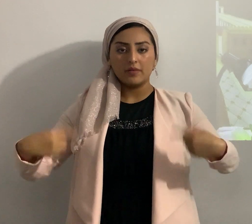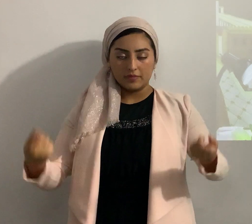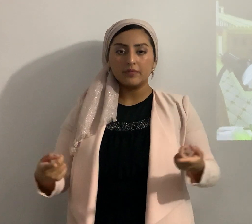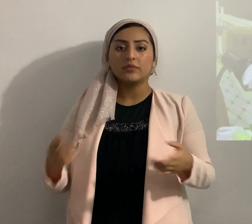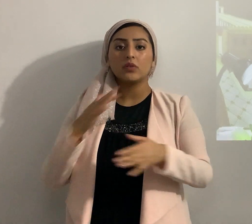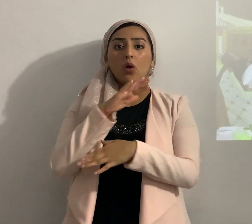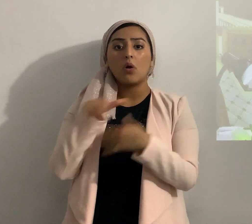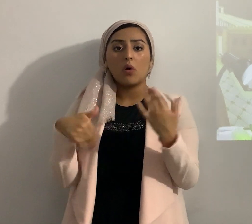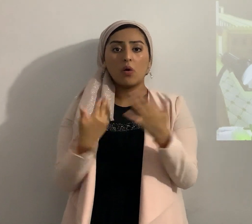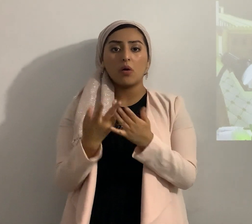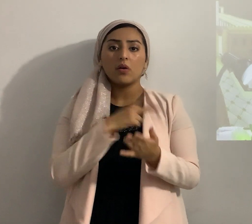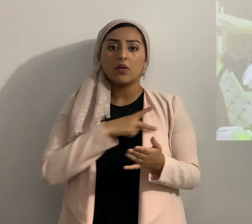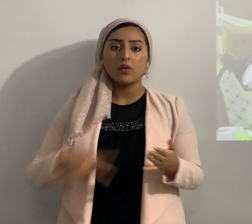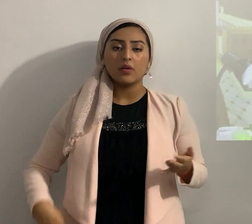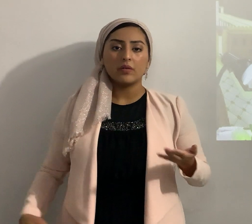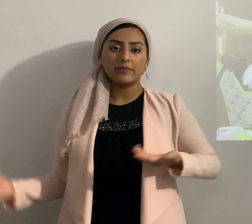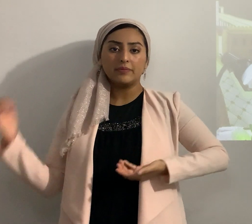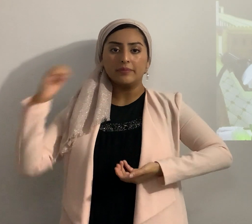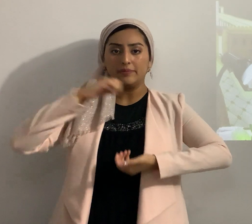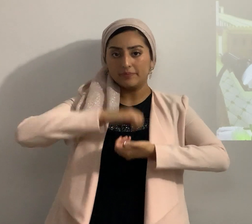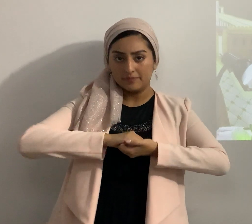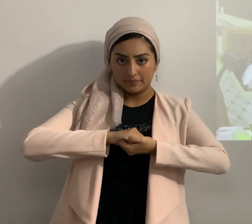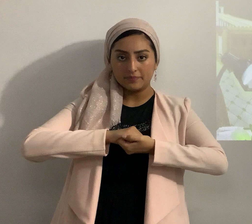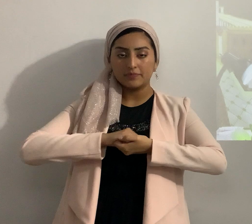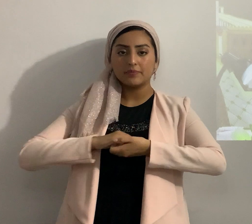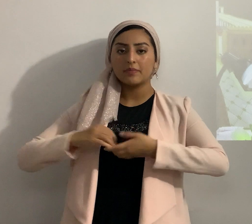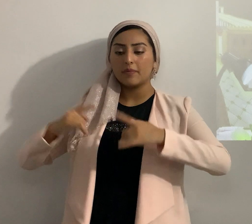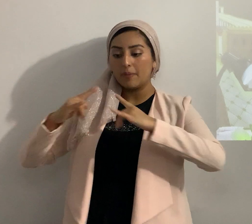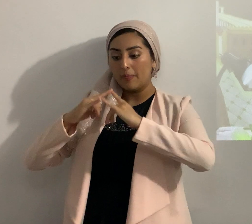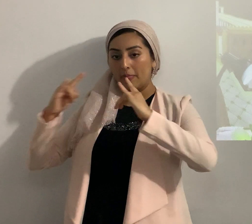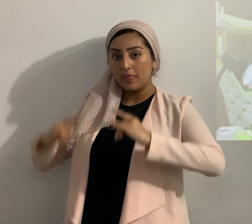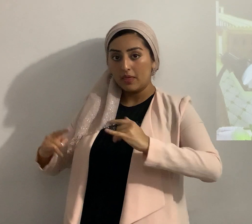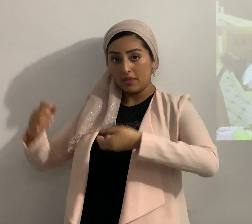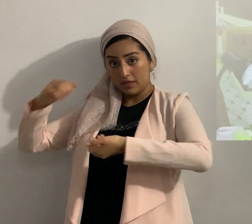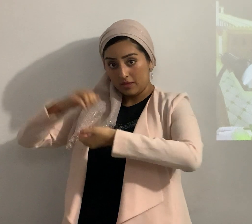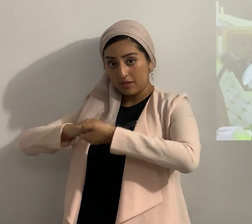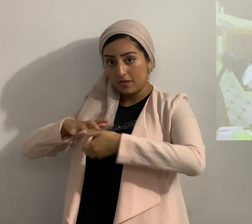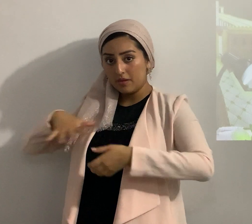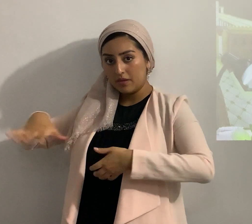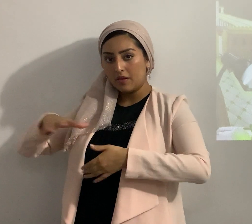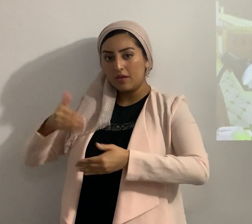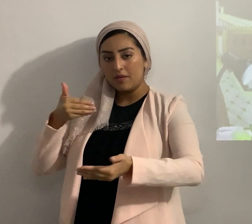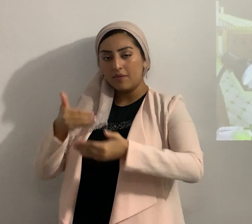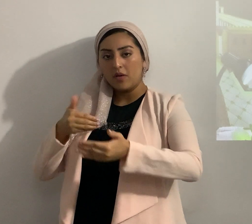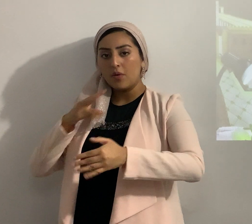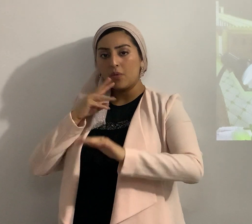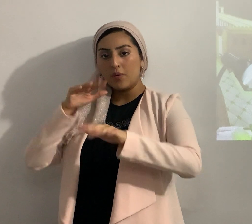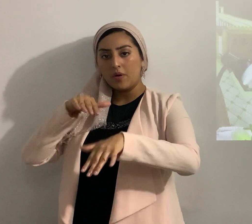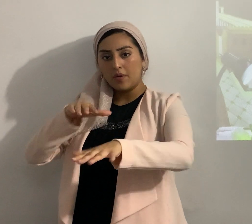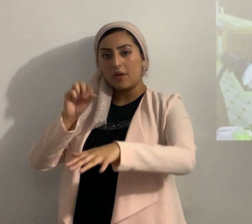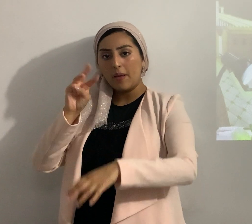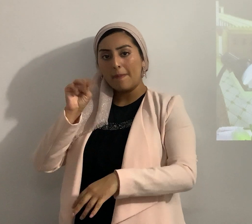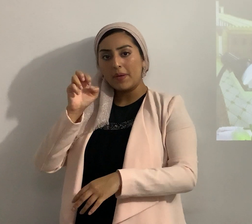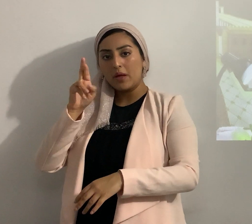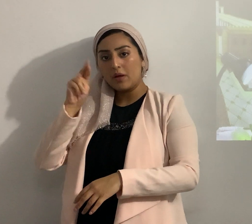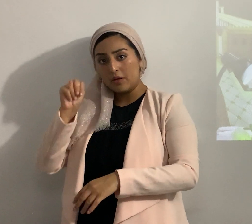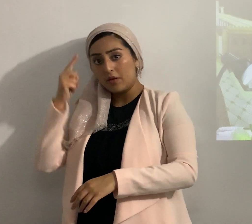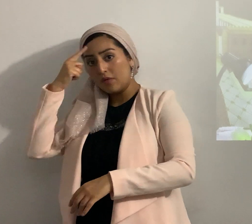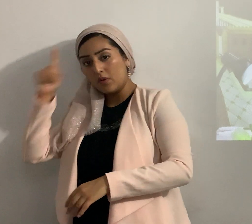estos reyes se unieron y vinieron acamparon unidos junto a las aguas de Merón para pérdida contra Israel cinco días